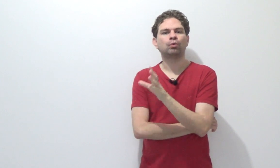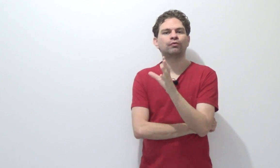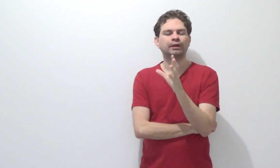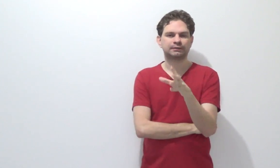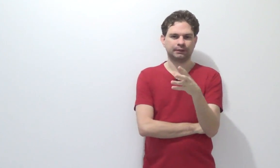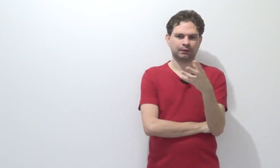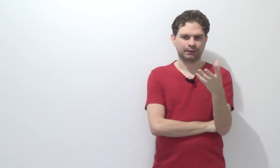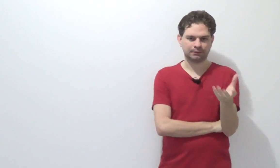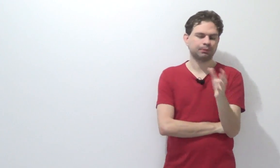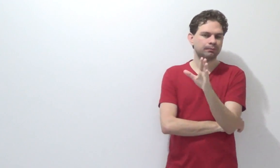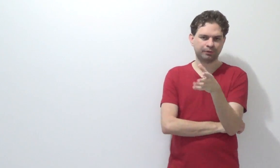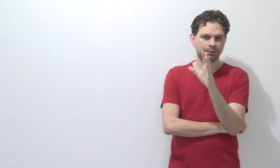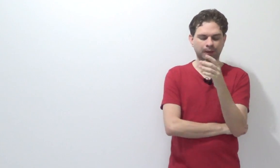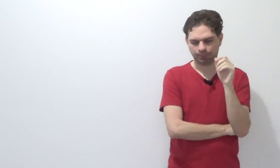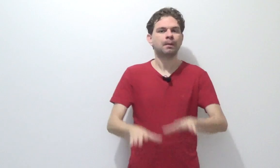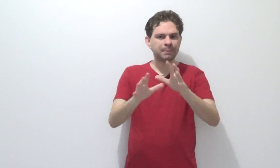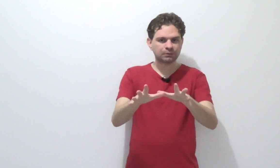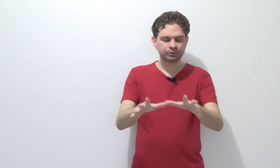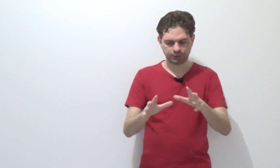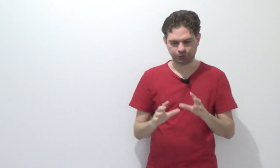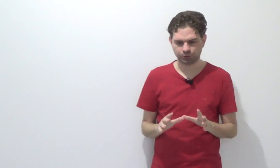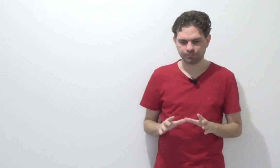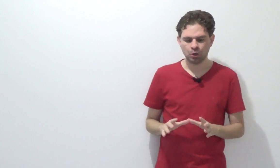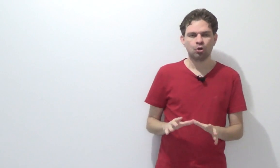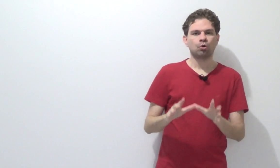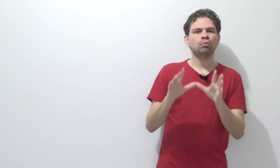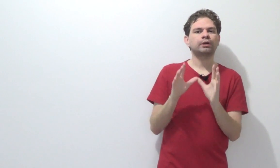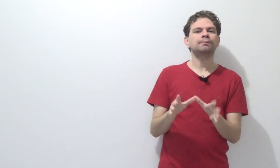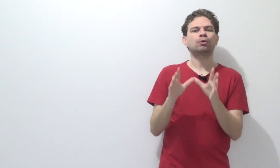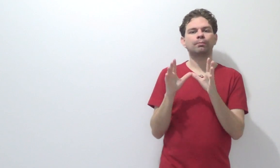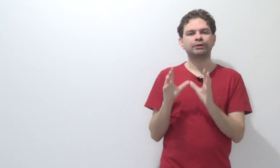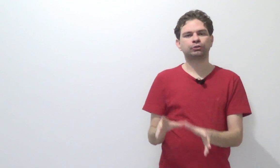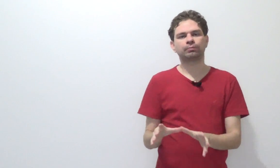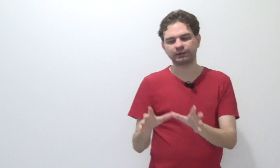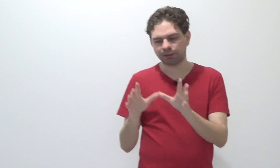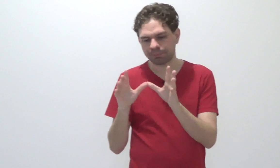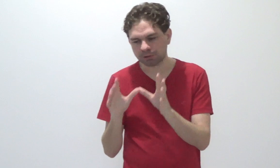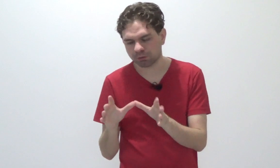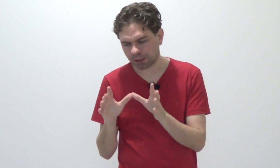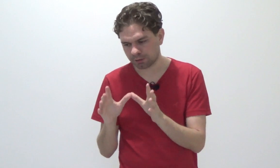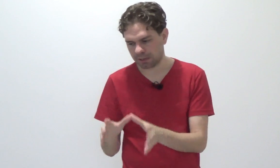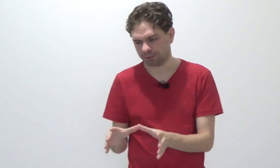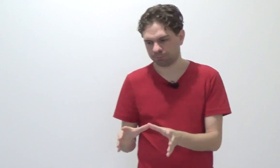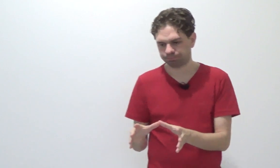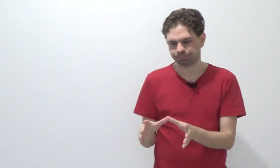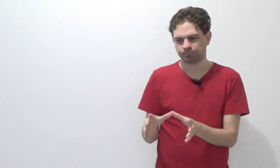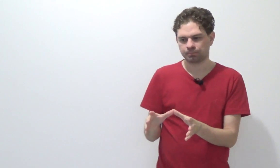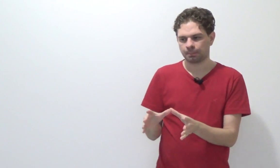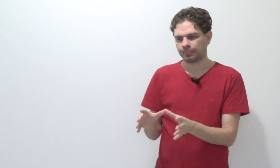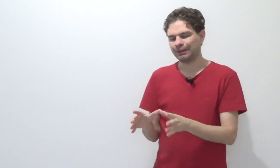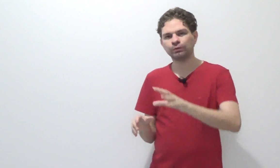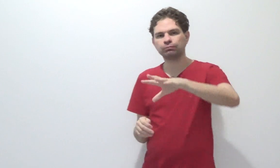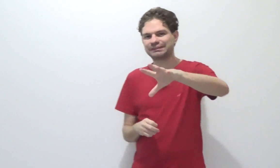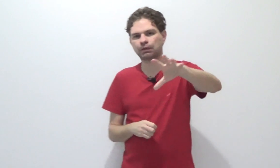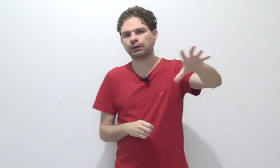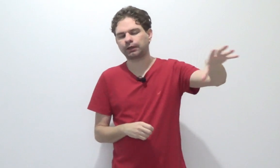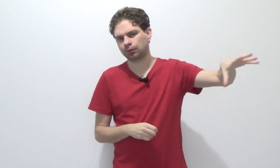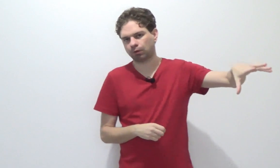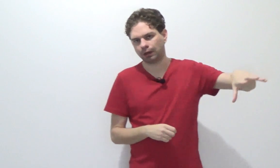oferecer essa... Porque, veja bem, pensa no seguinte, um crime cometido em uma determinada localidade. Mas, não sendo daquele local,